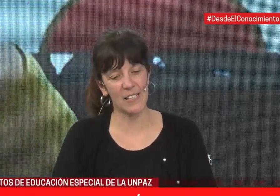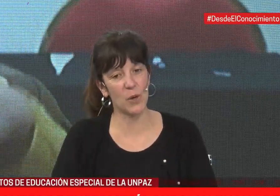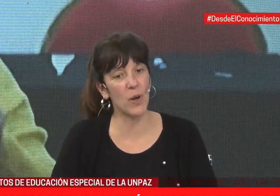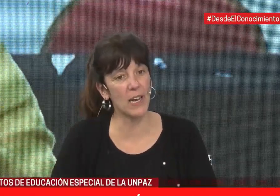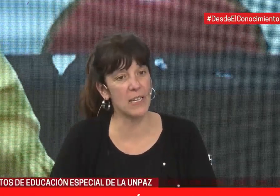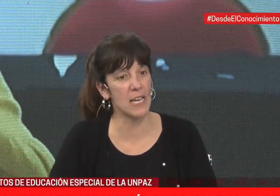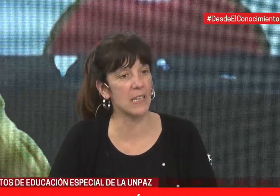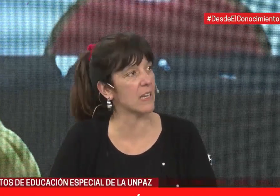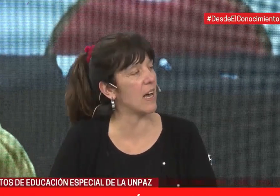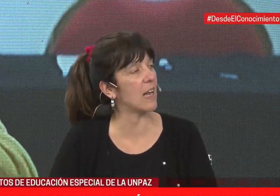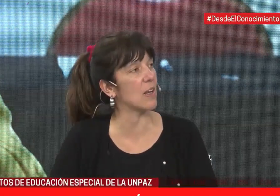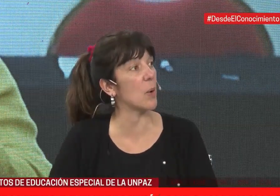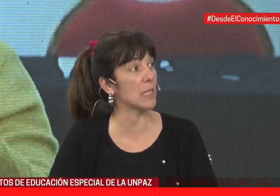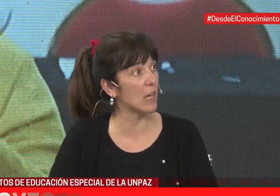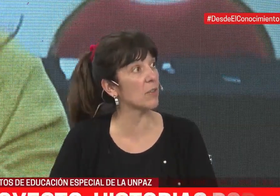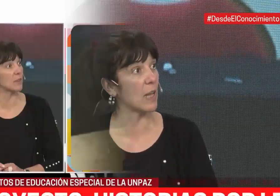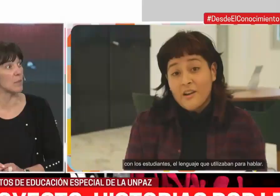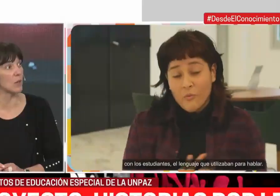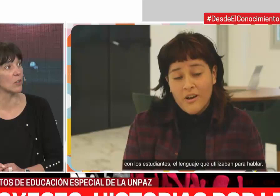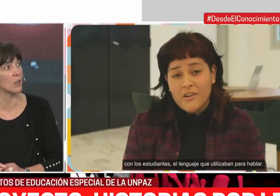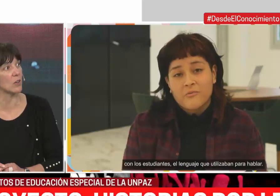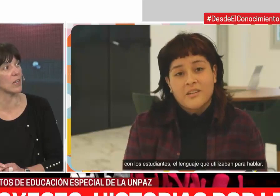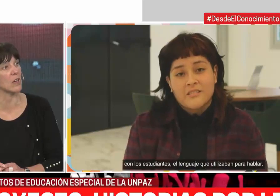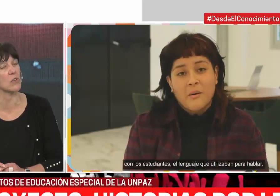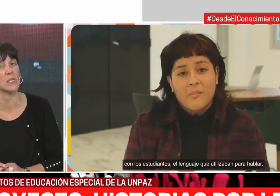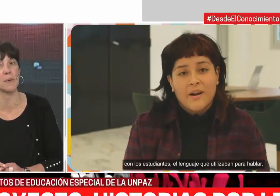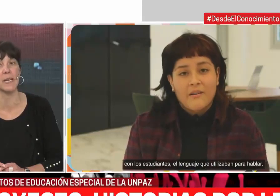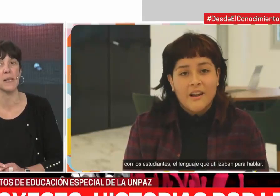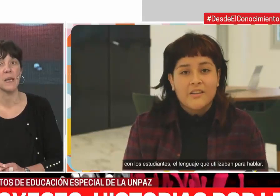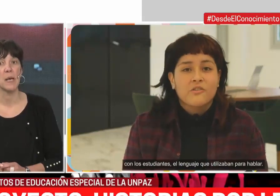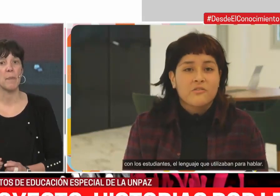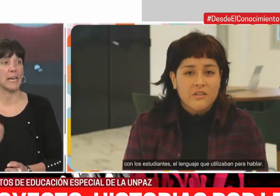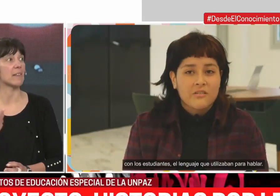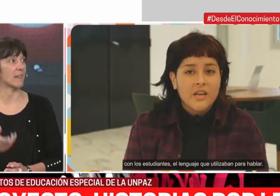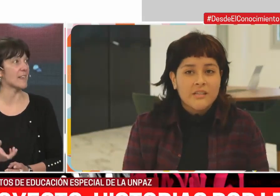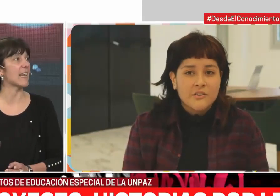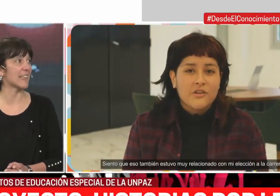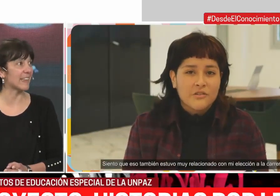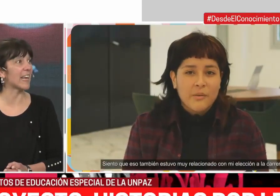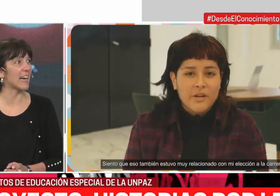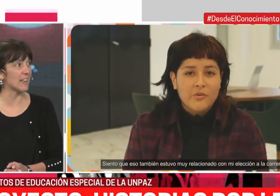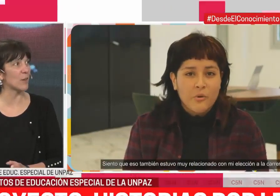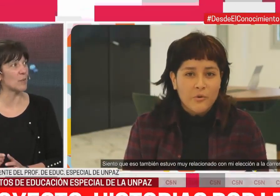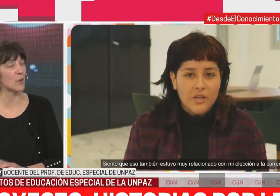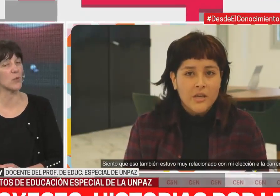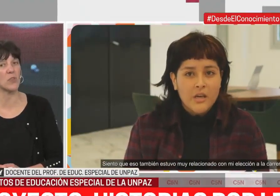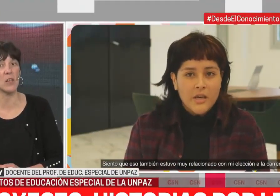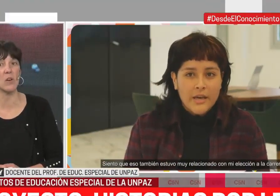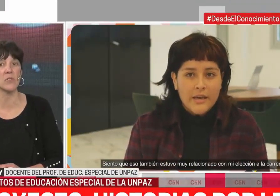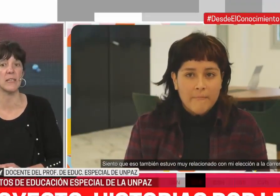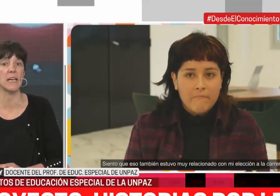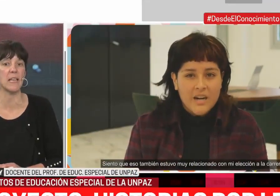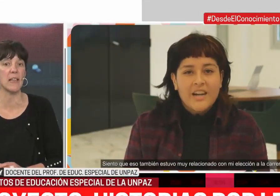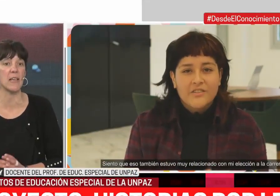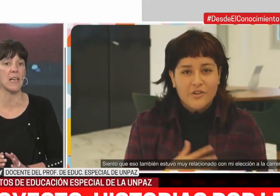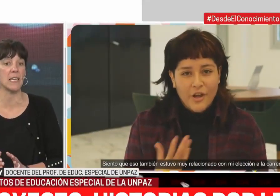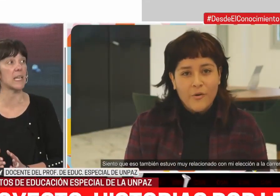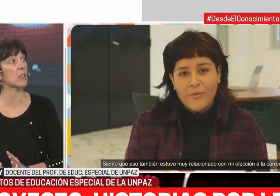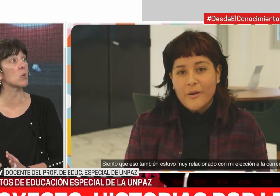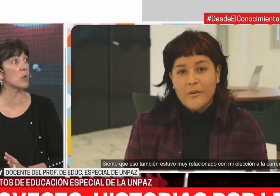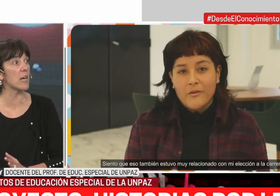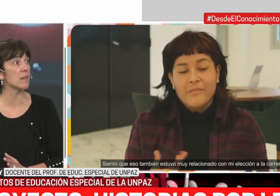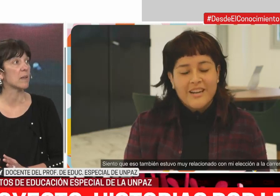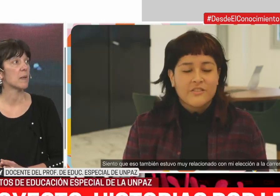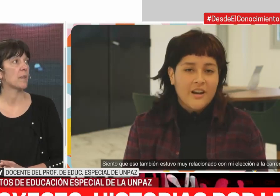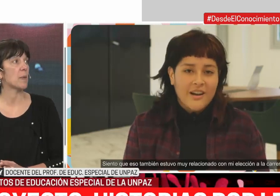las escuelas y al Hospital Oftalmológico de José C. Paz, para hacer la entrega de lo producido. Se trata de